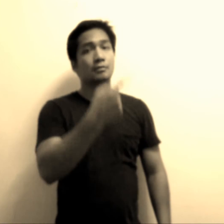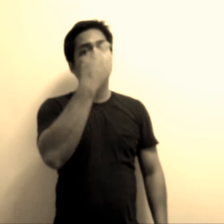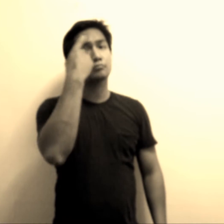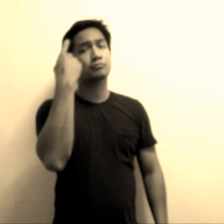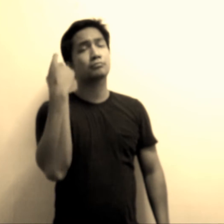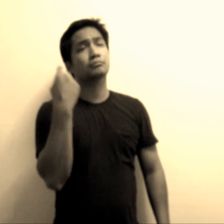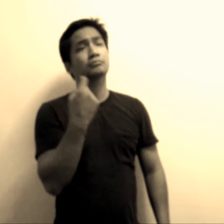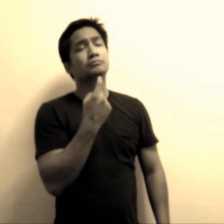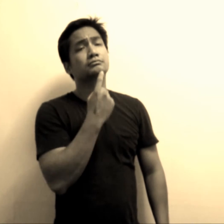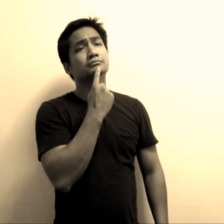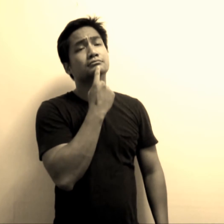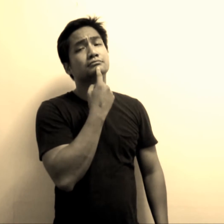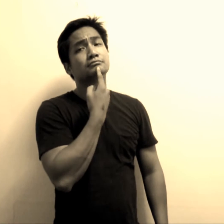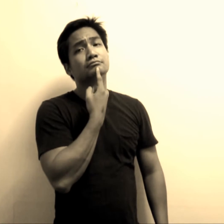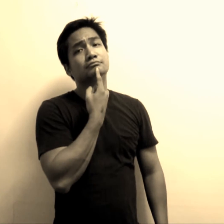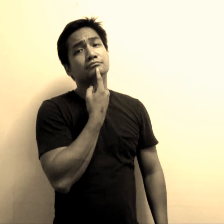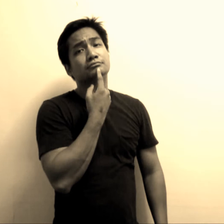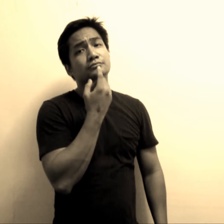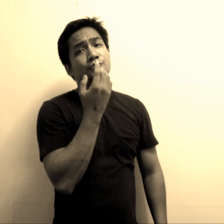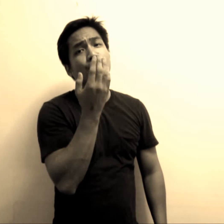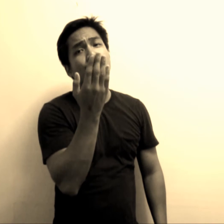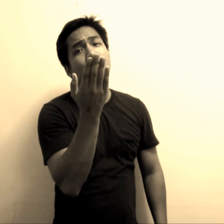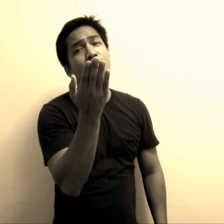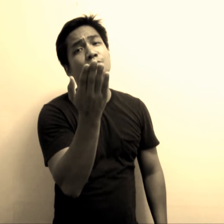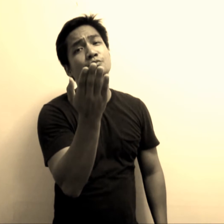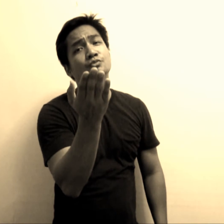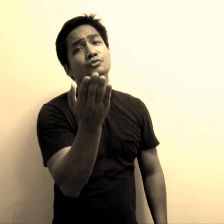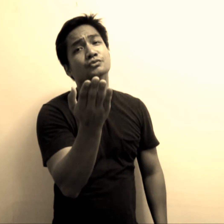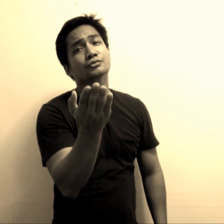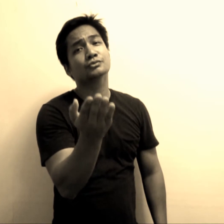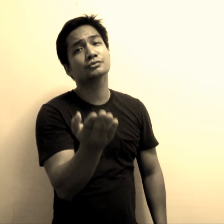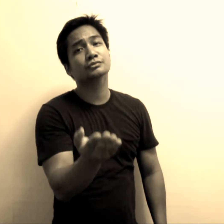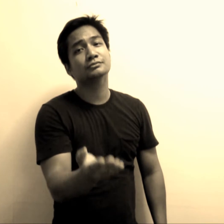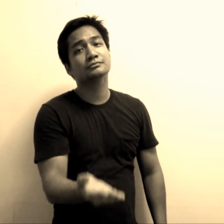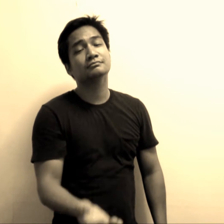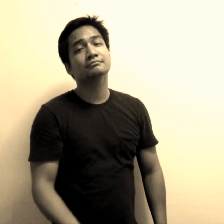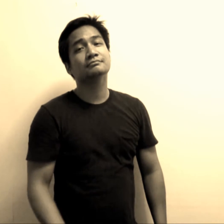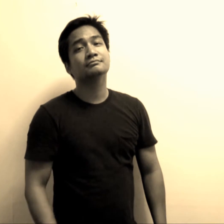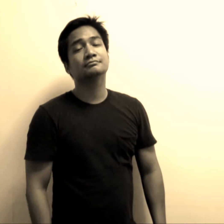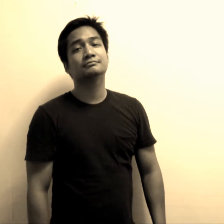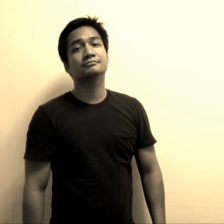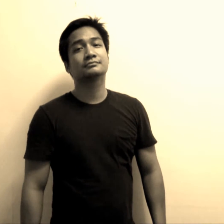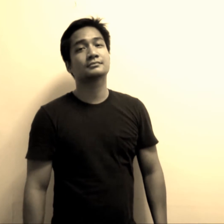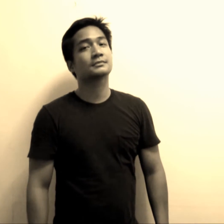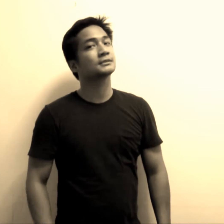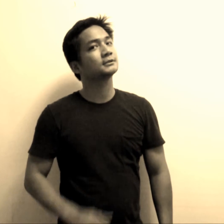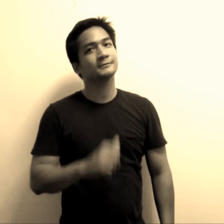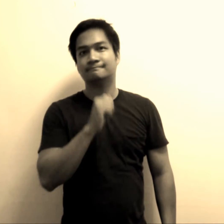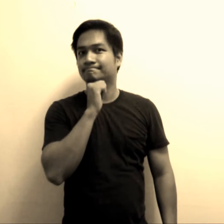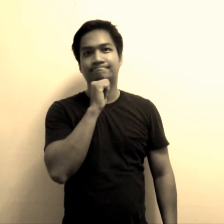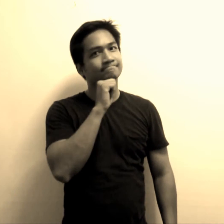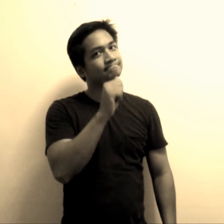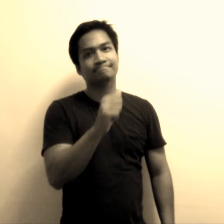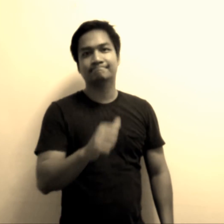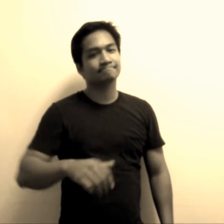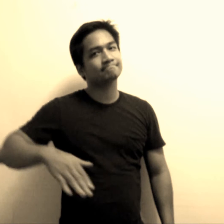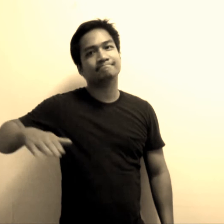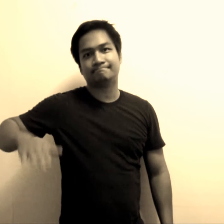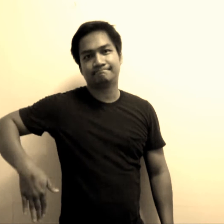Kay gumingaw na kunin mo gamay Ayaw